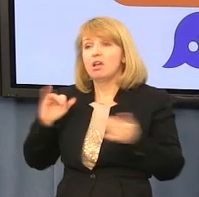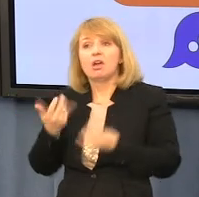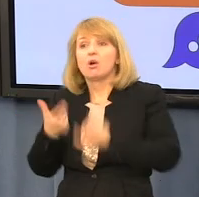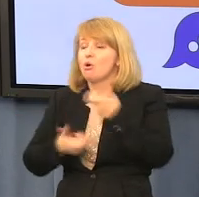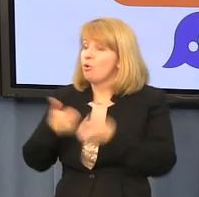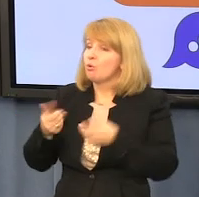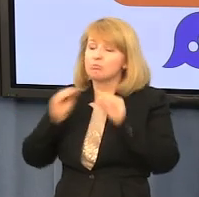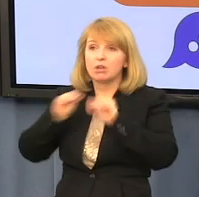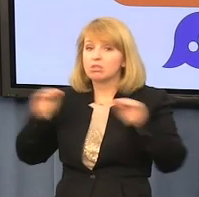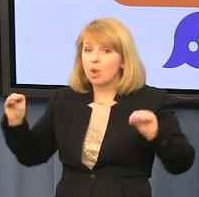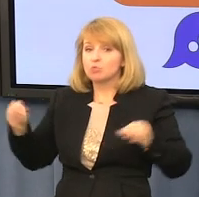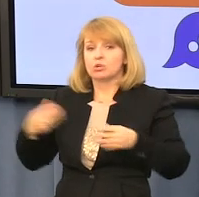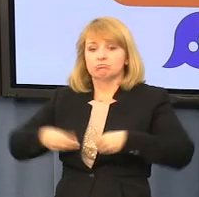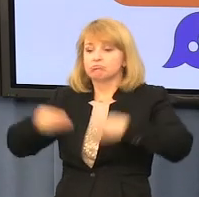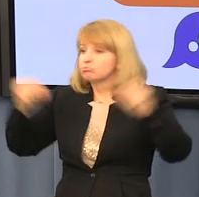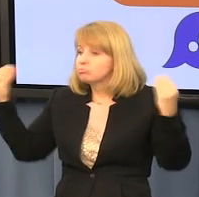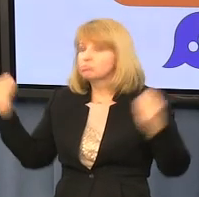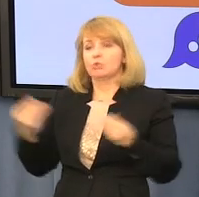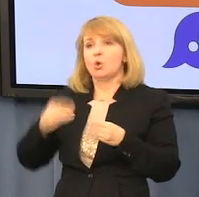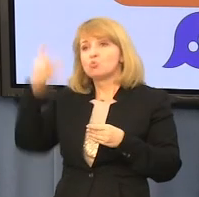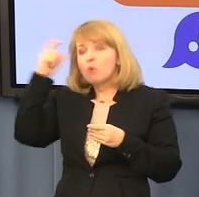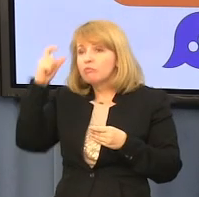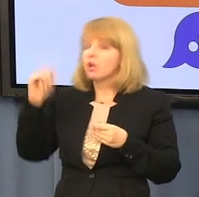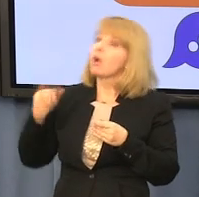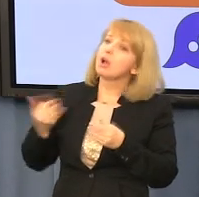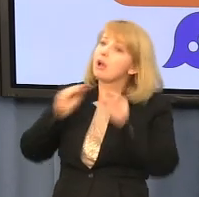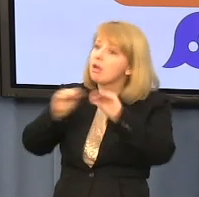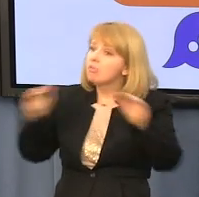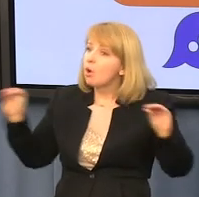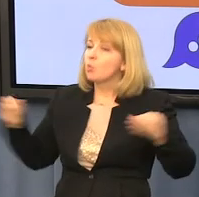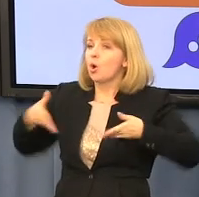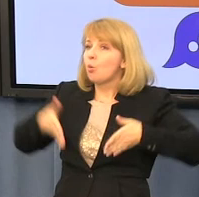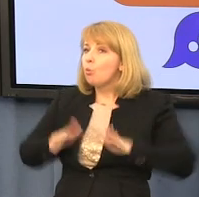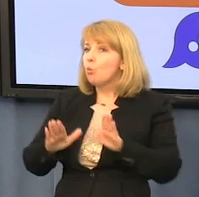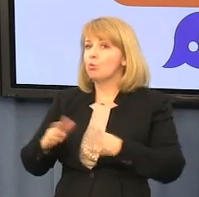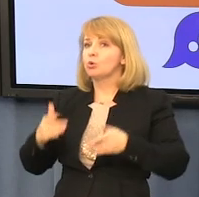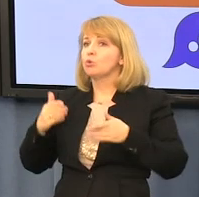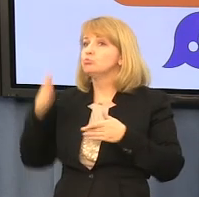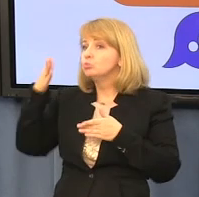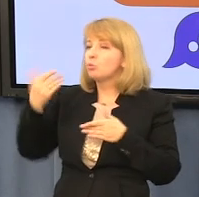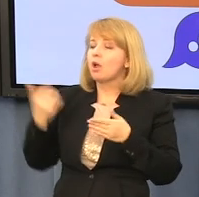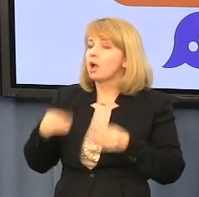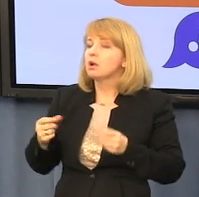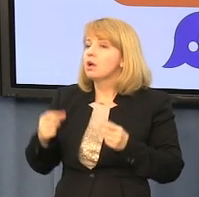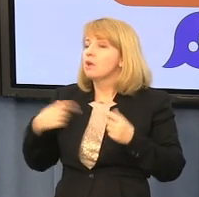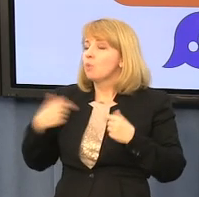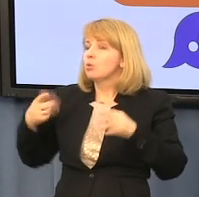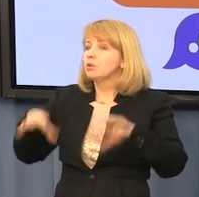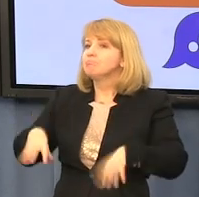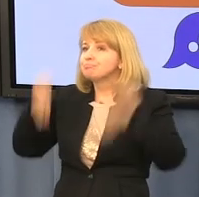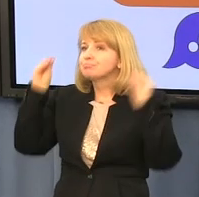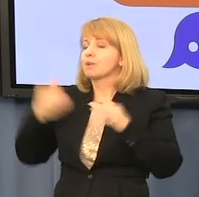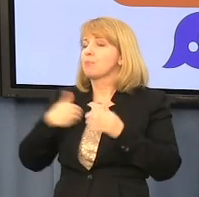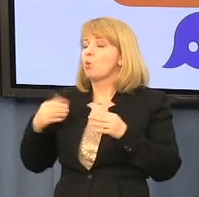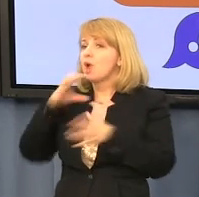i kwestia nauczania kościoła, czyli stworzenia w ciągu